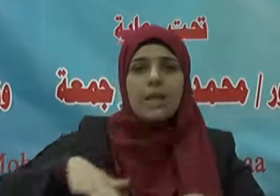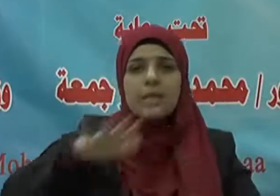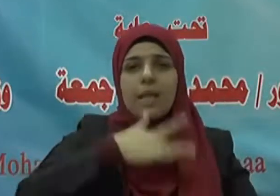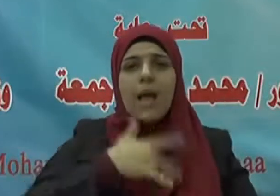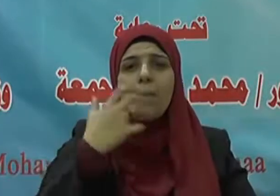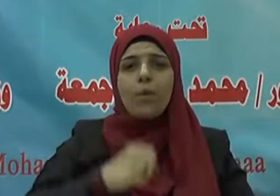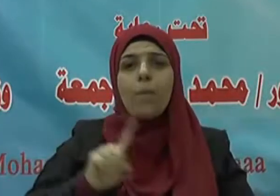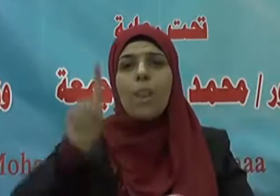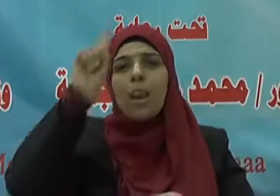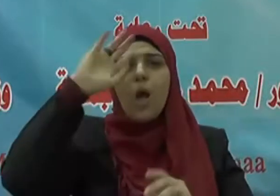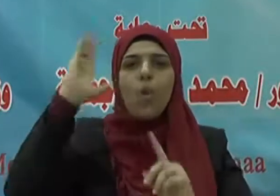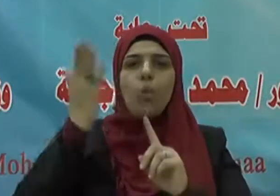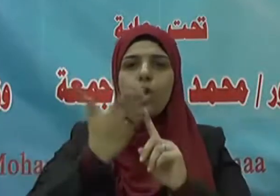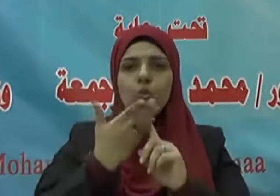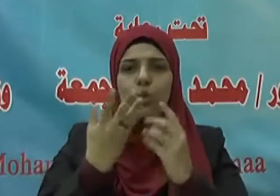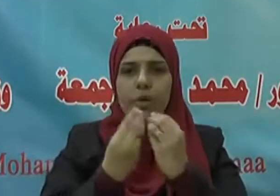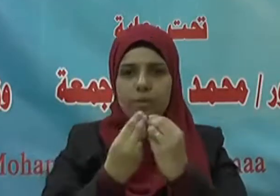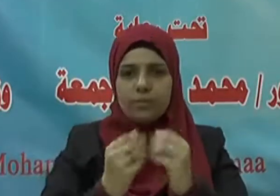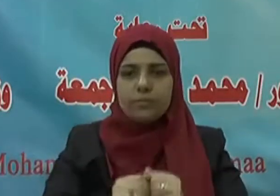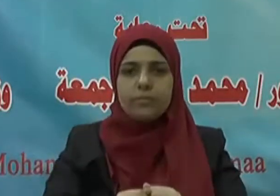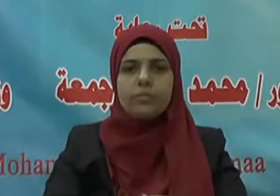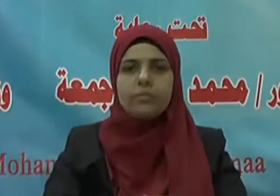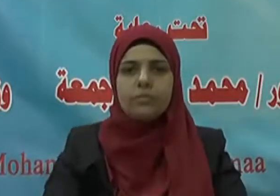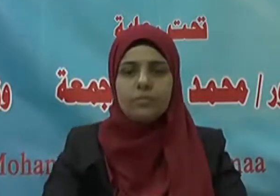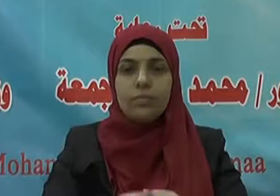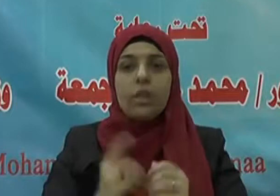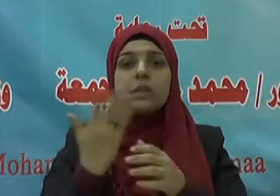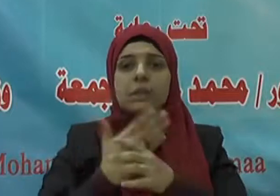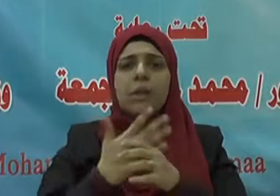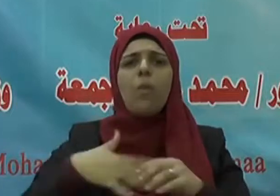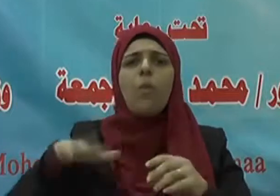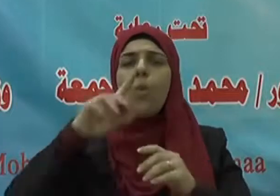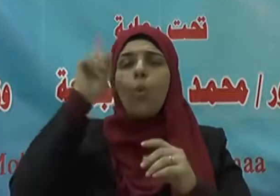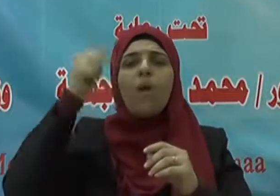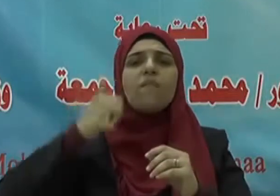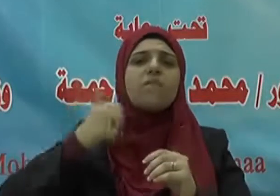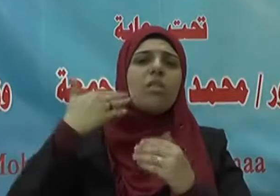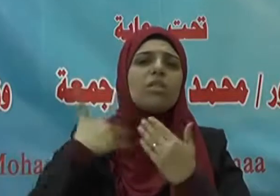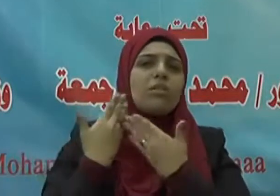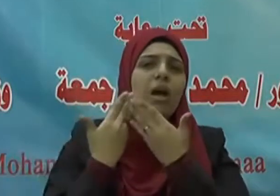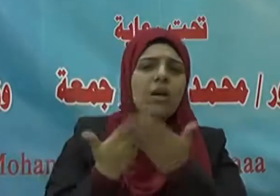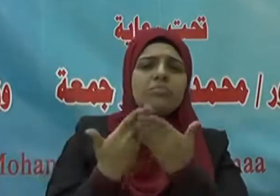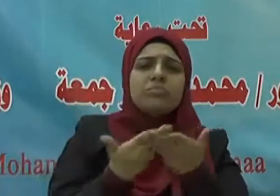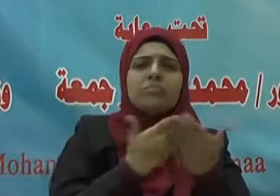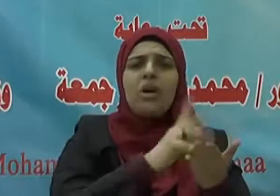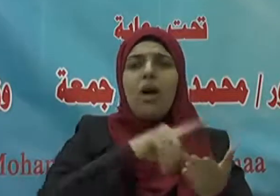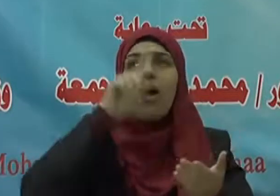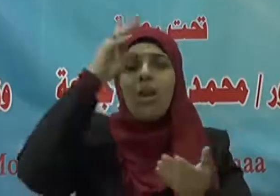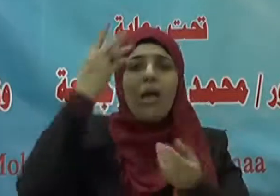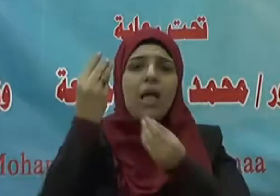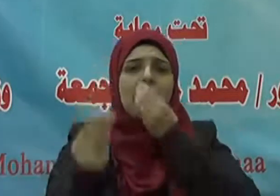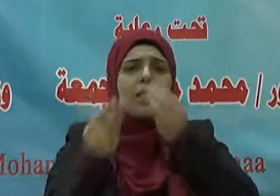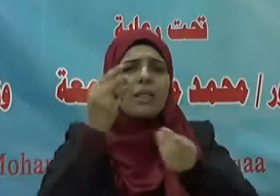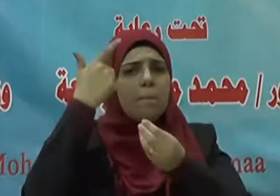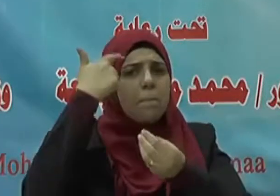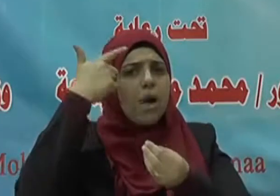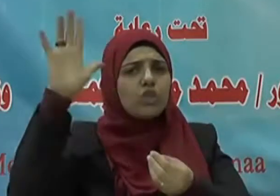آمنوا بالله ورسله ذلك فضل الله يؤتيه من